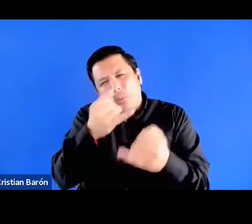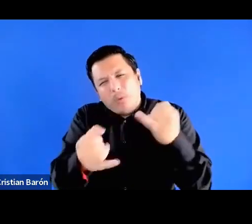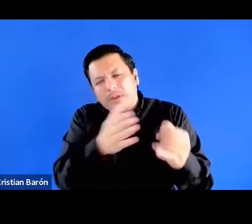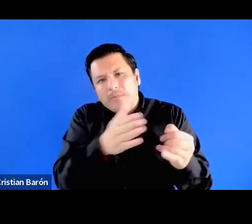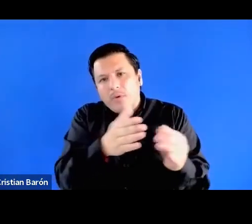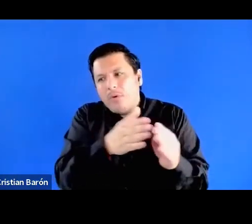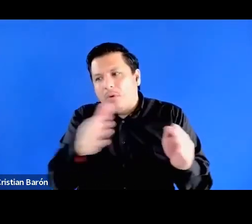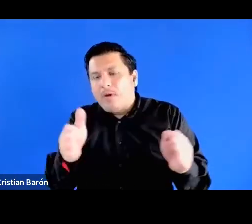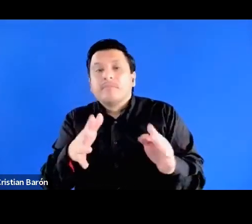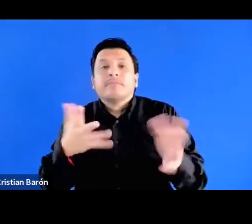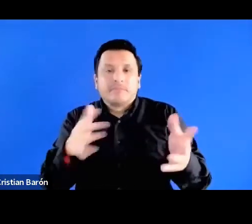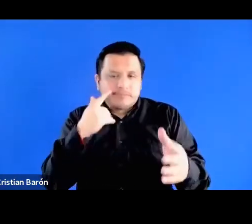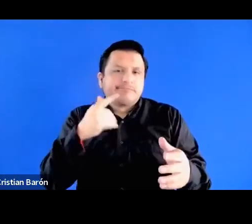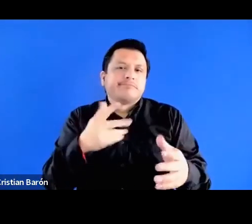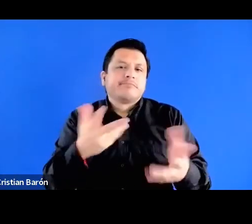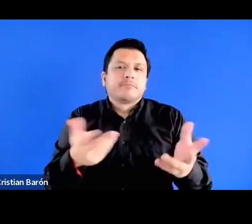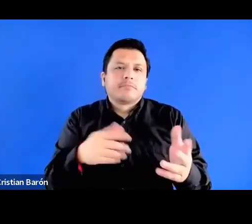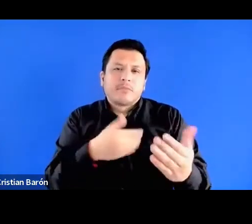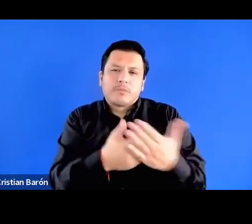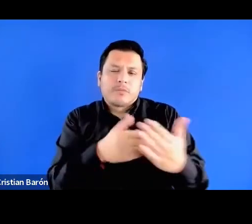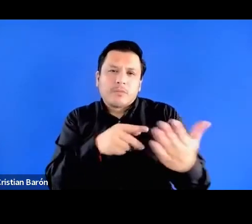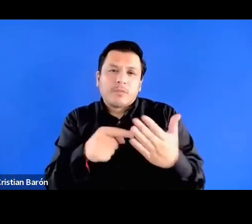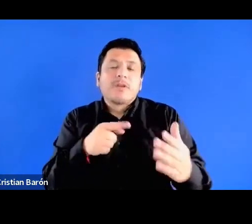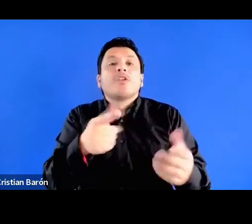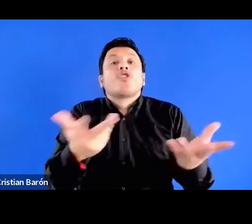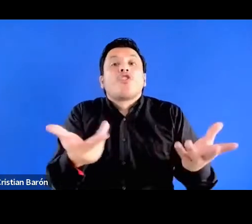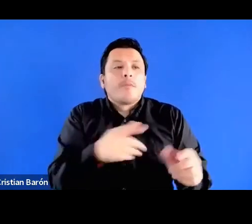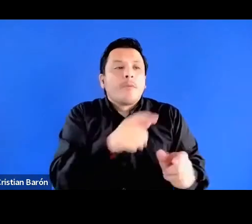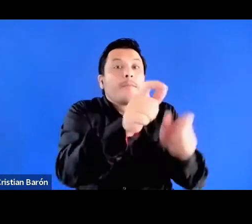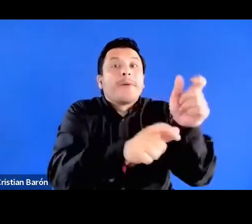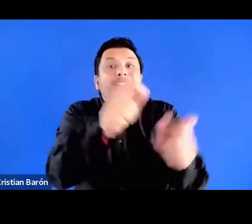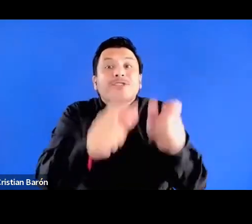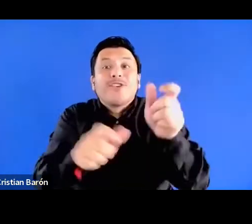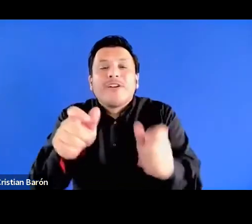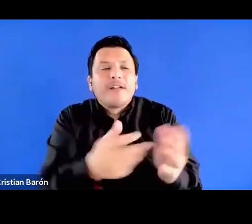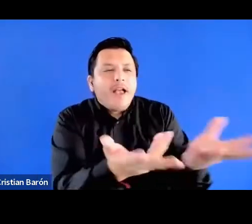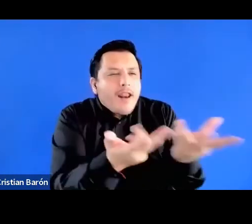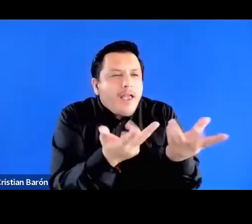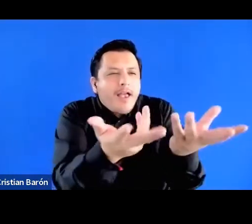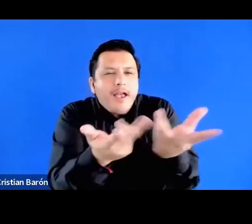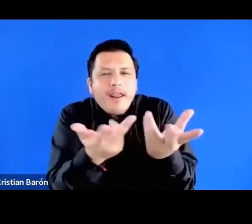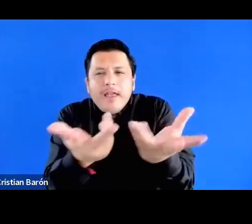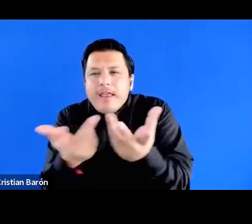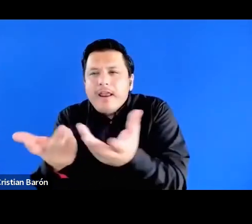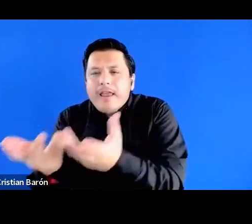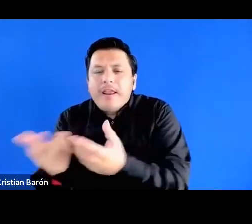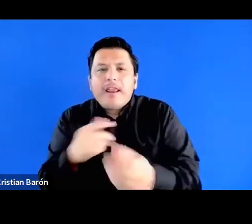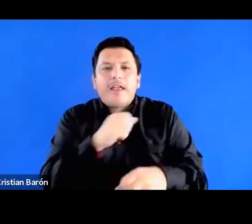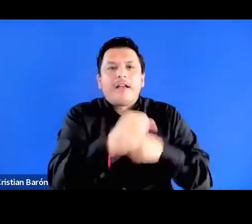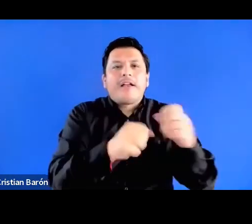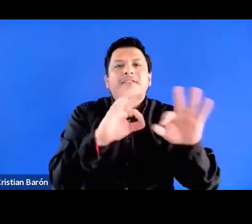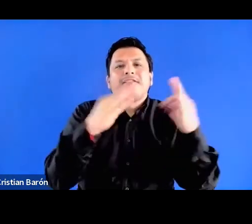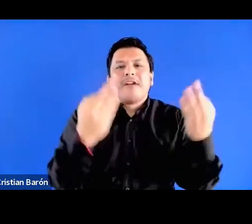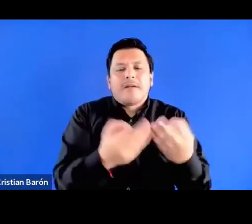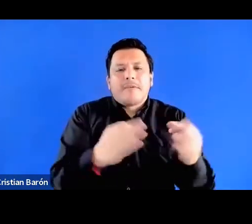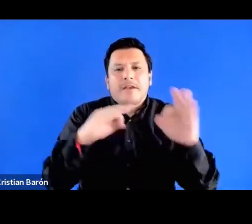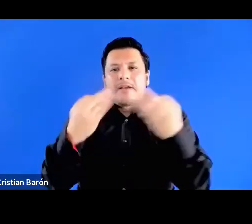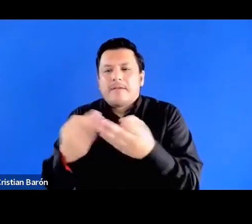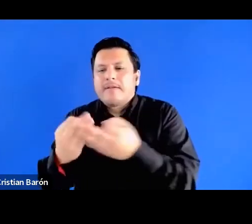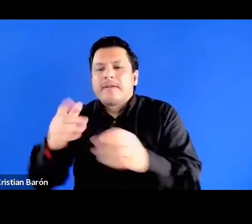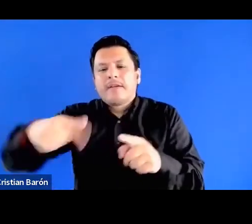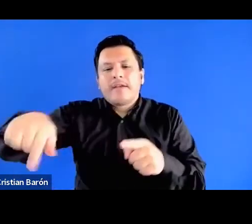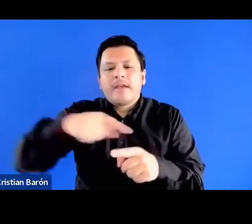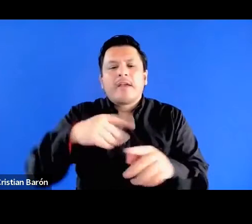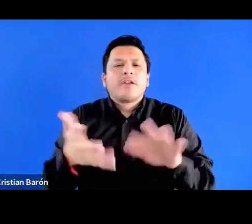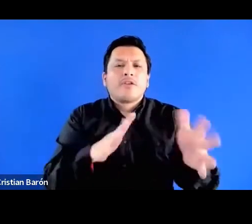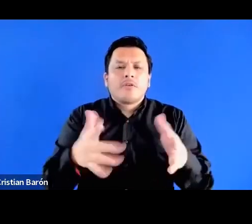A partir del relato de las experiencias de vida de miembros de tres generaciones de familias originarias de la